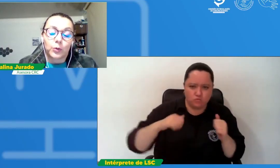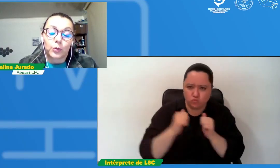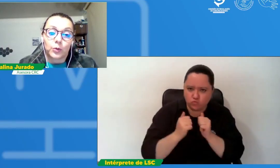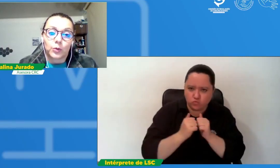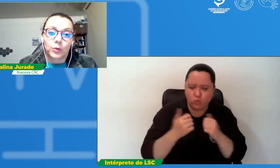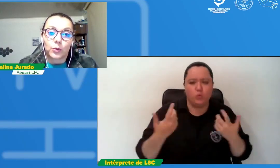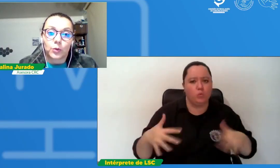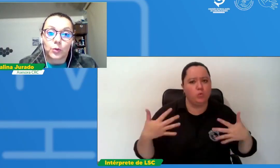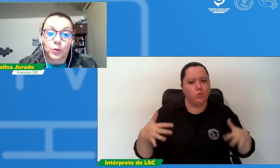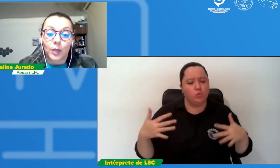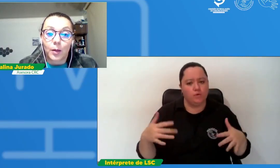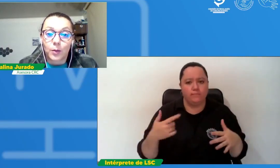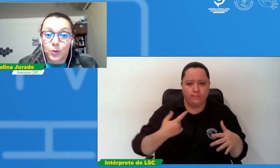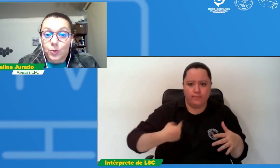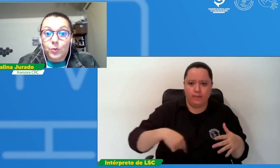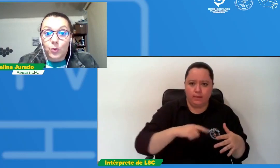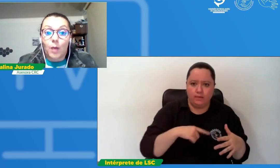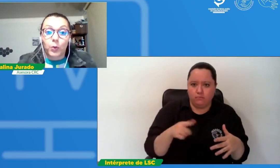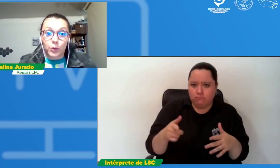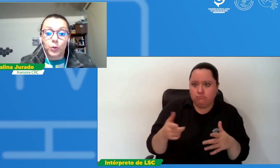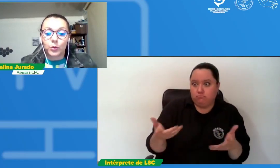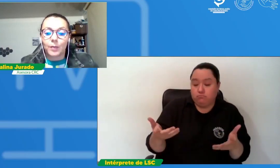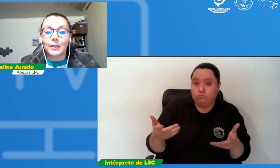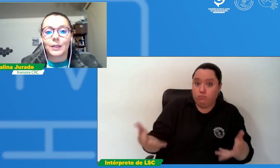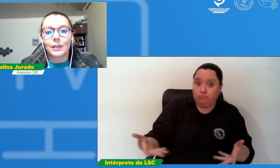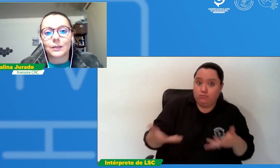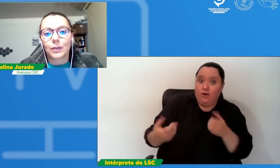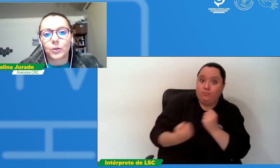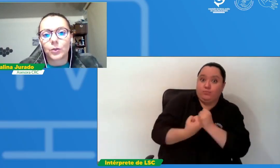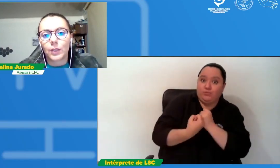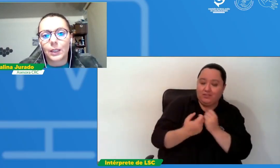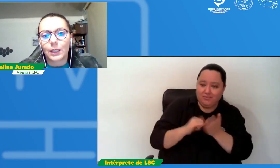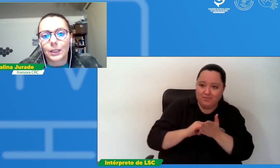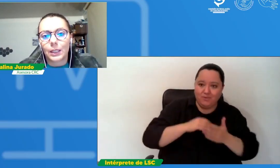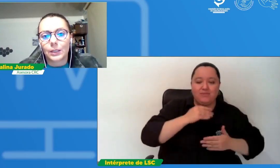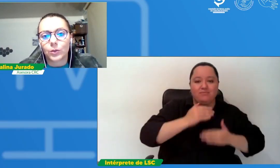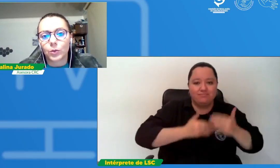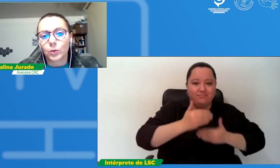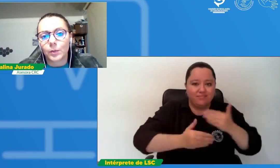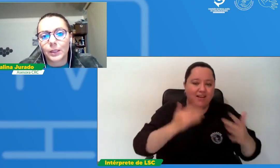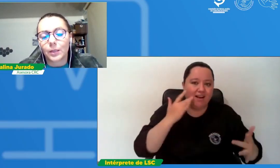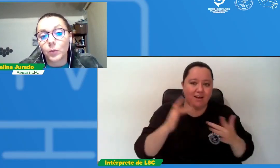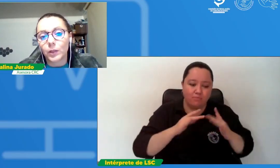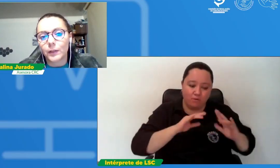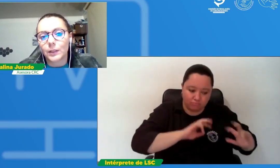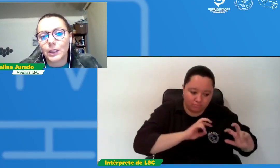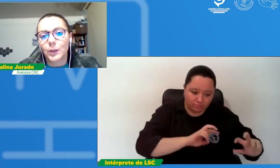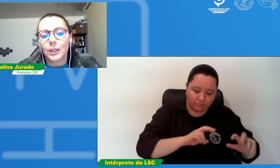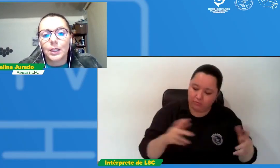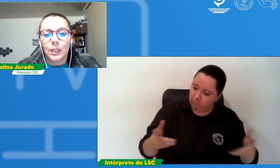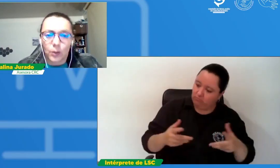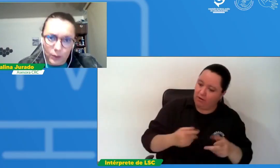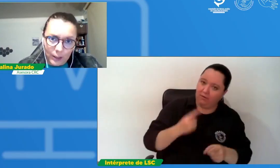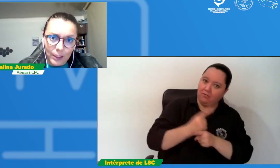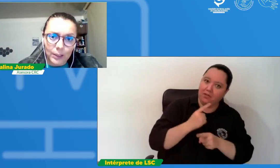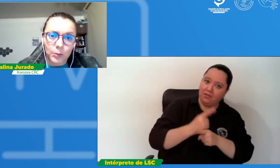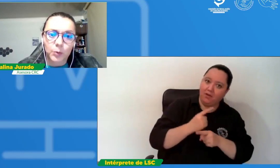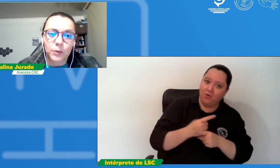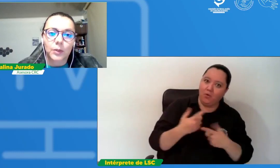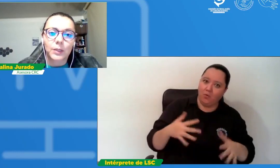nos nos nos nos apoyó justamente en el desarrollo del estudio de una manera muy efectiva cosa que agradecemos profundamente